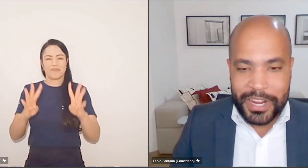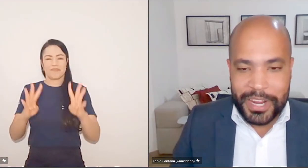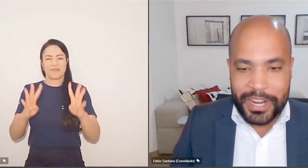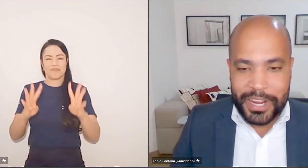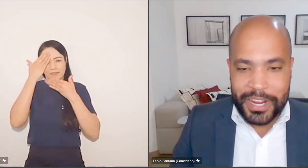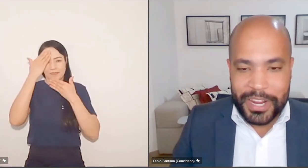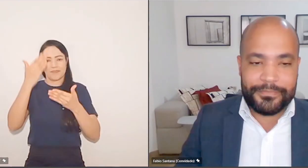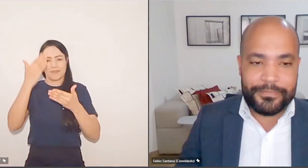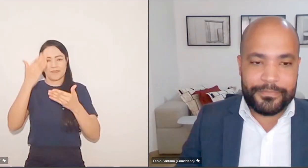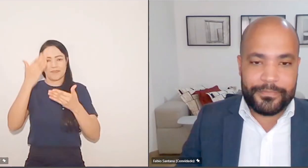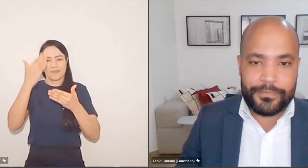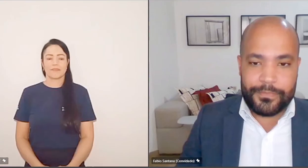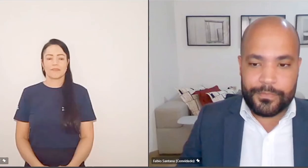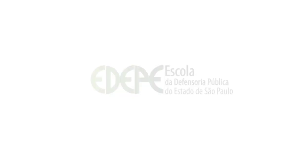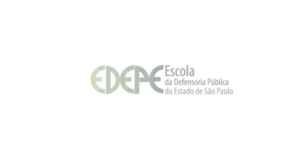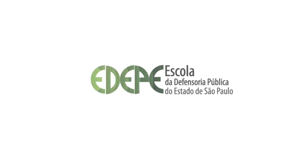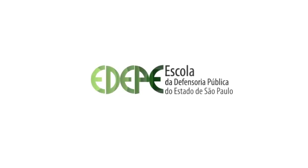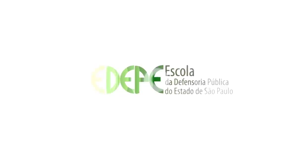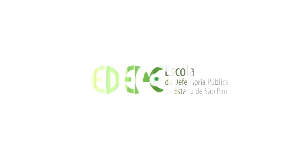obrigado. Obrigado.